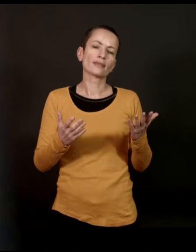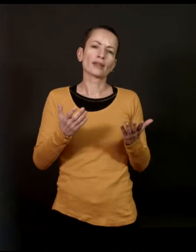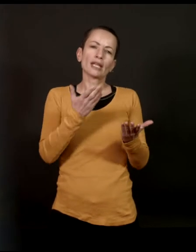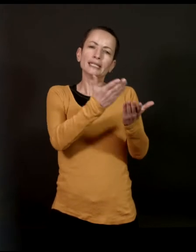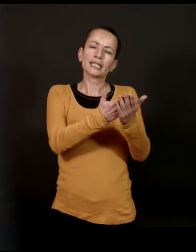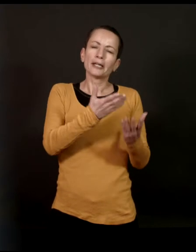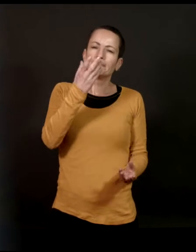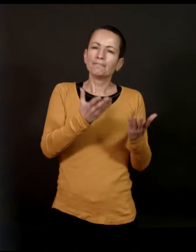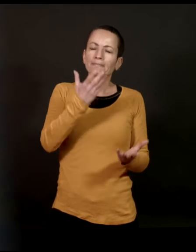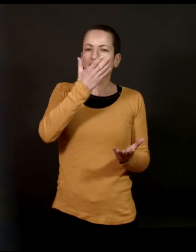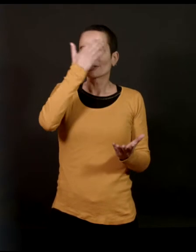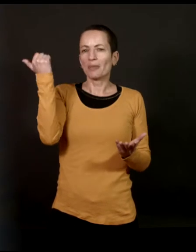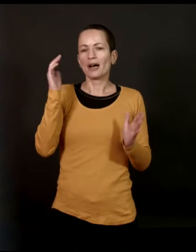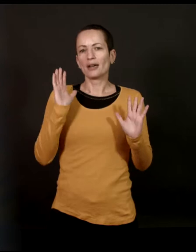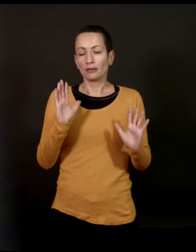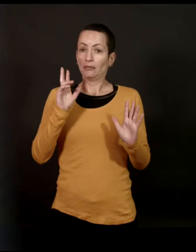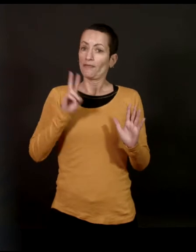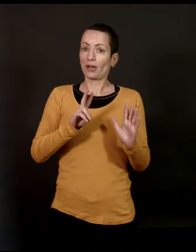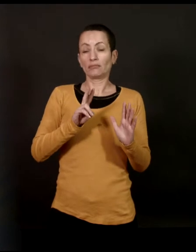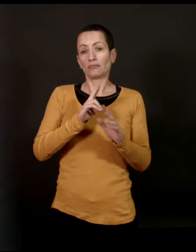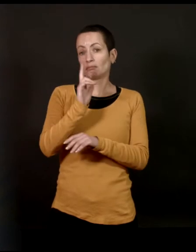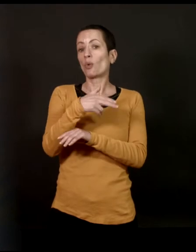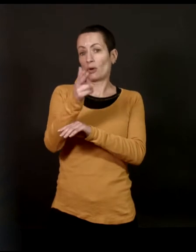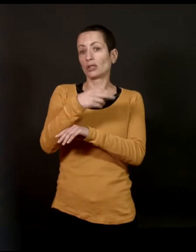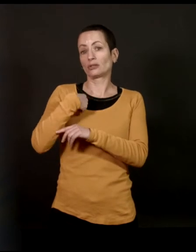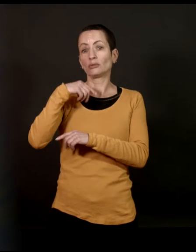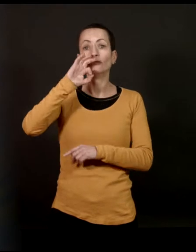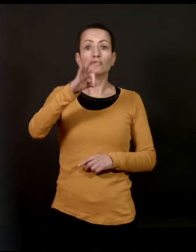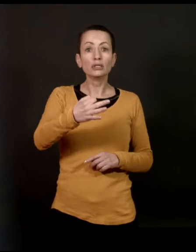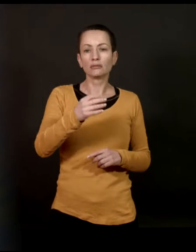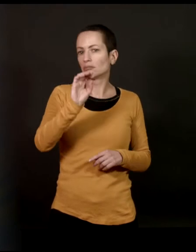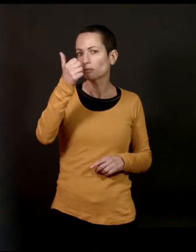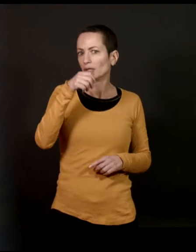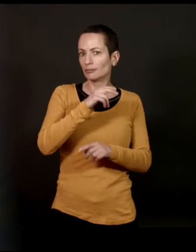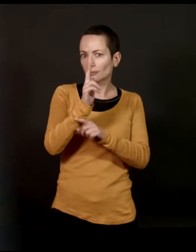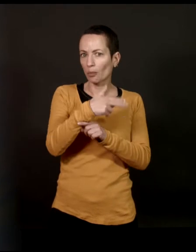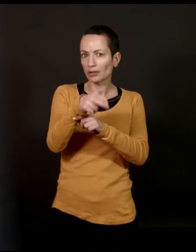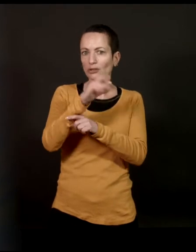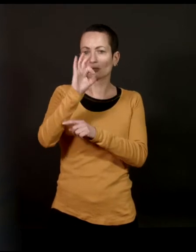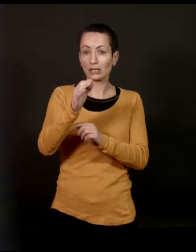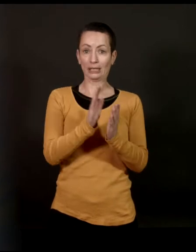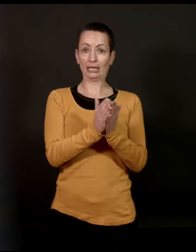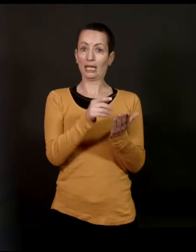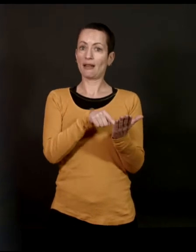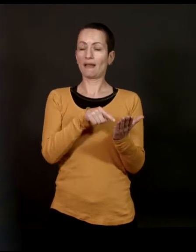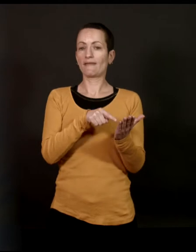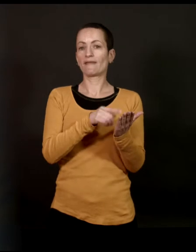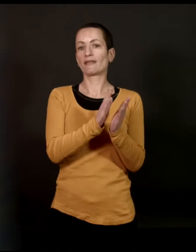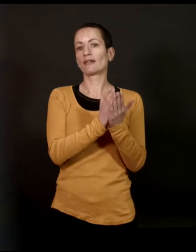Je ne pas si on peut dire ça. En tout cas, je pratique le reportage. C'est la première chose. C'est-à-dire que ce livre n'est